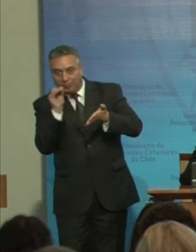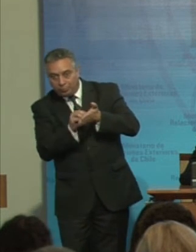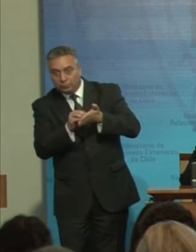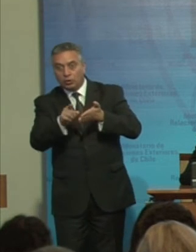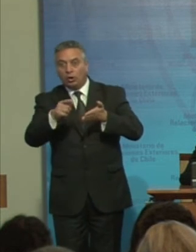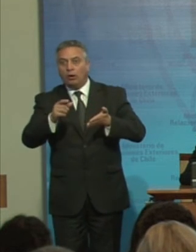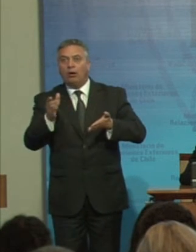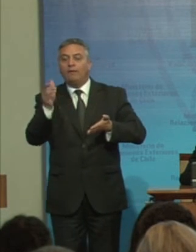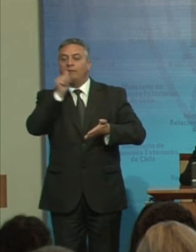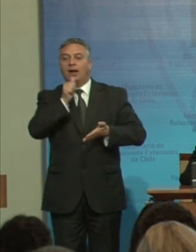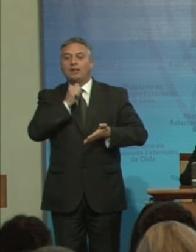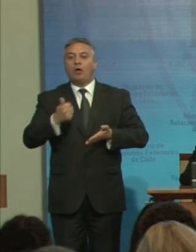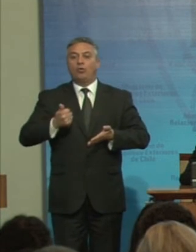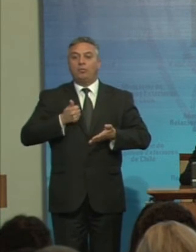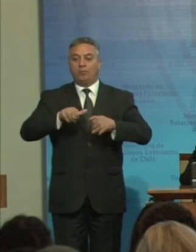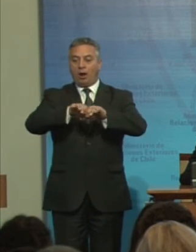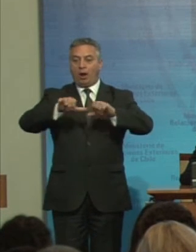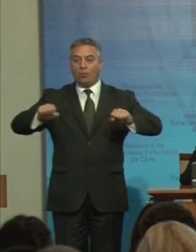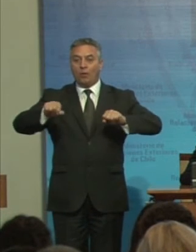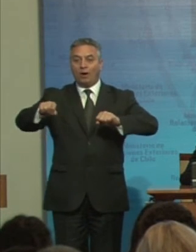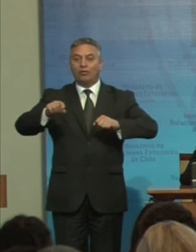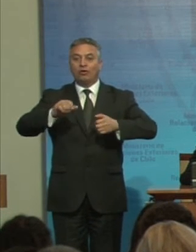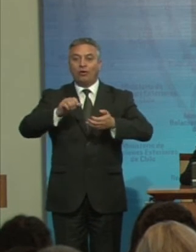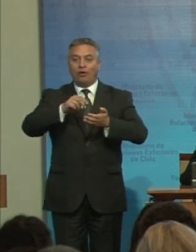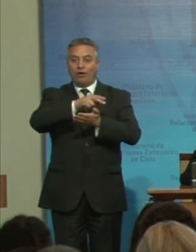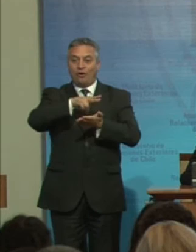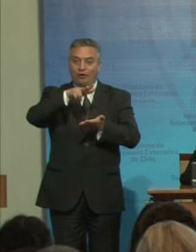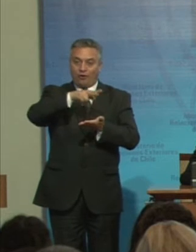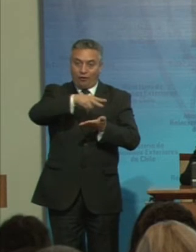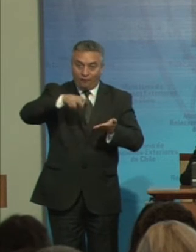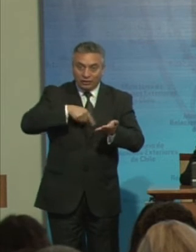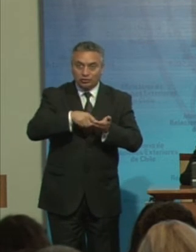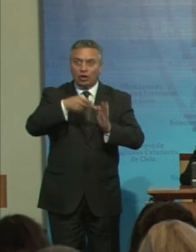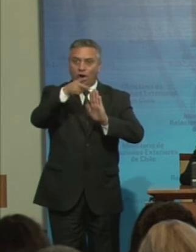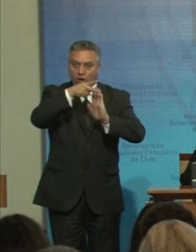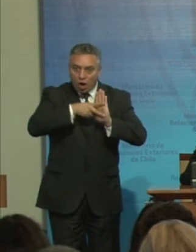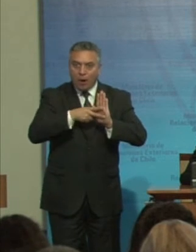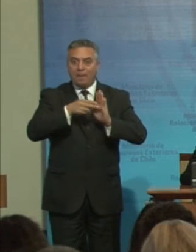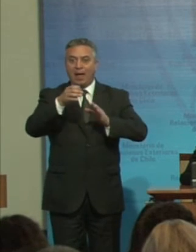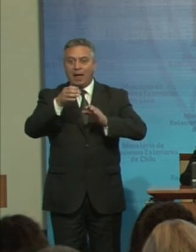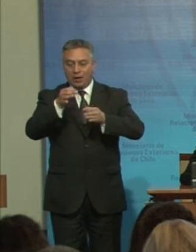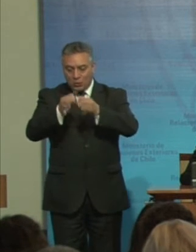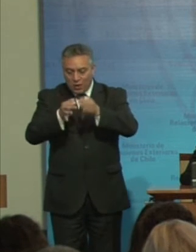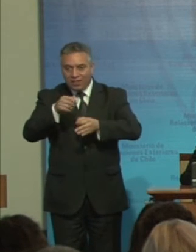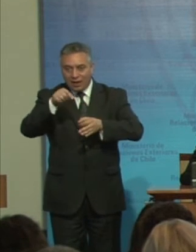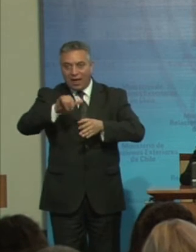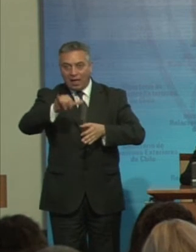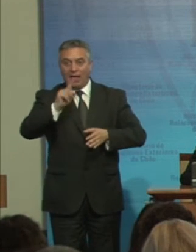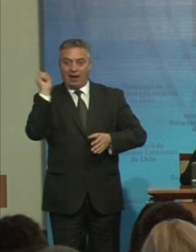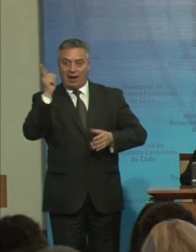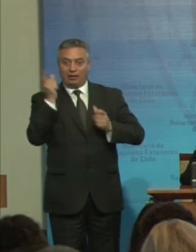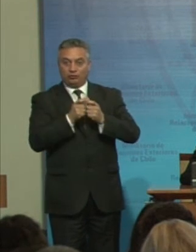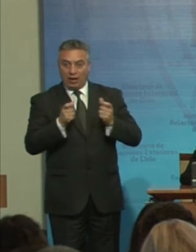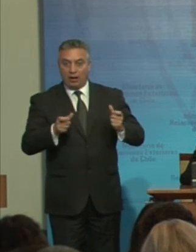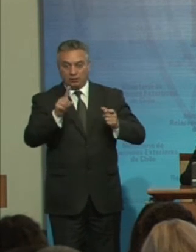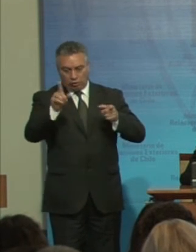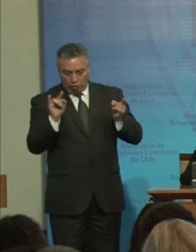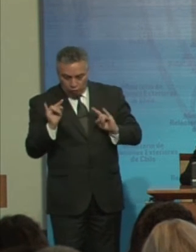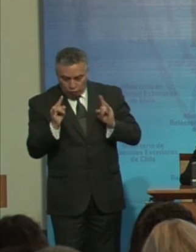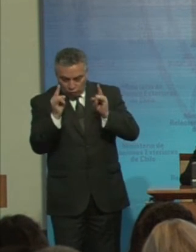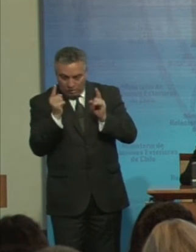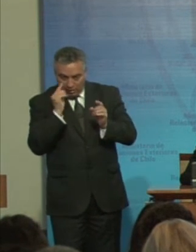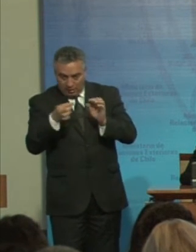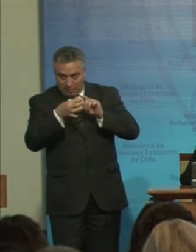tratados Internacionales Y de las normas Jurídicas Nacionales No solo Para construir Indicadores